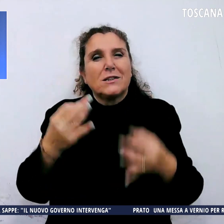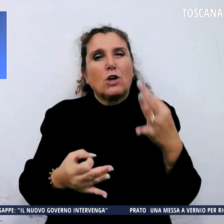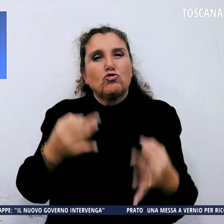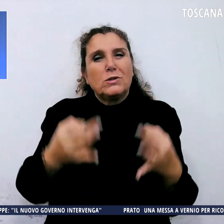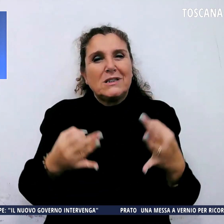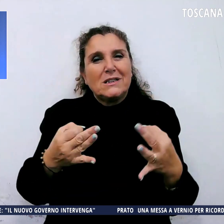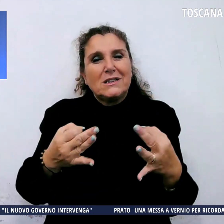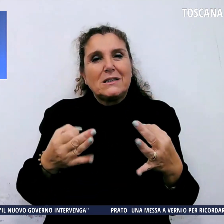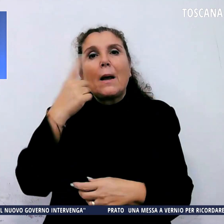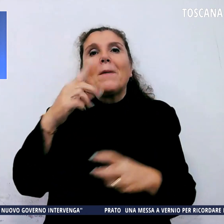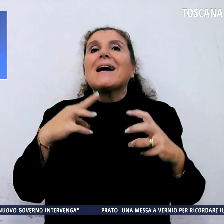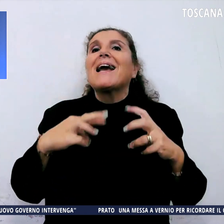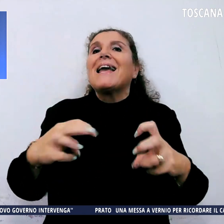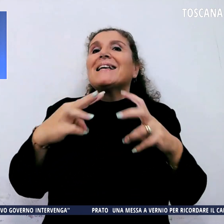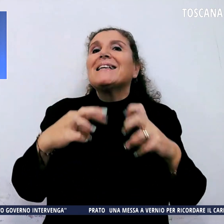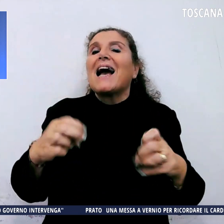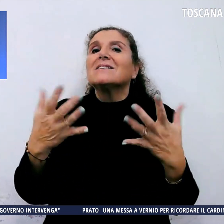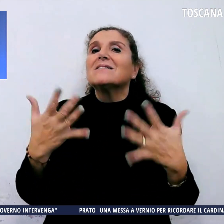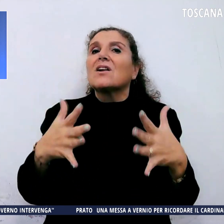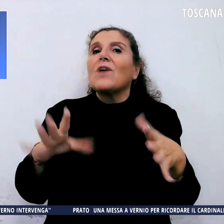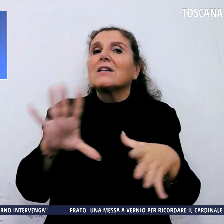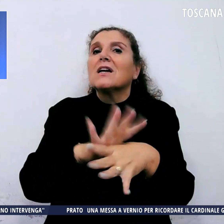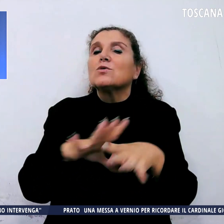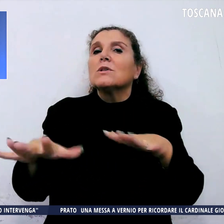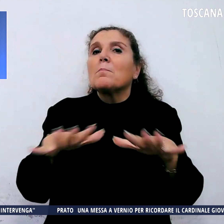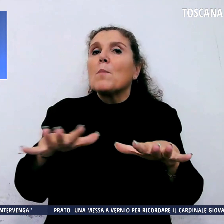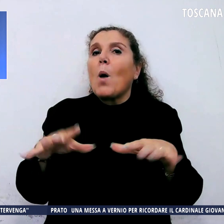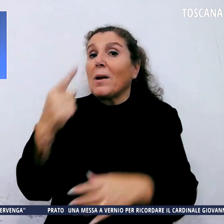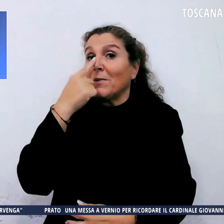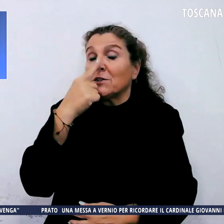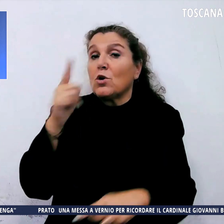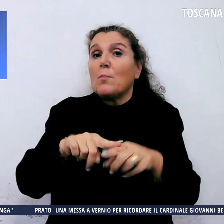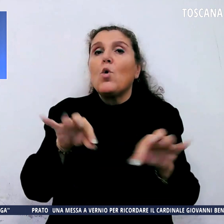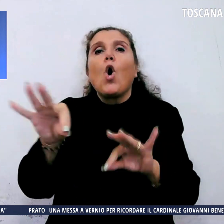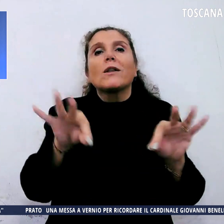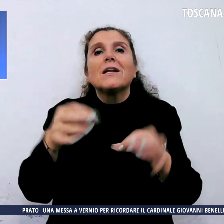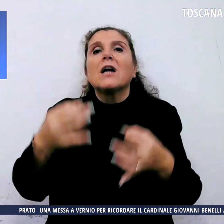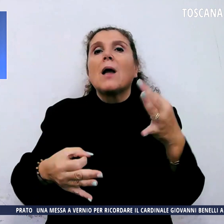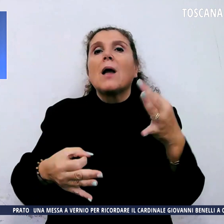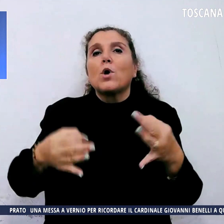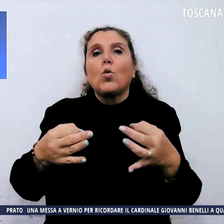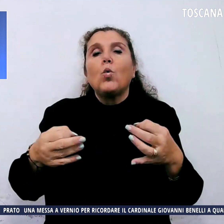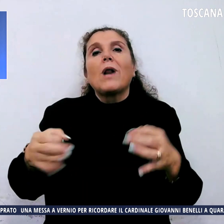'inchiesta condotta dalla squadra mobile di Pistoia e coordinata dalla procura della città toscana.